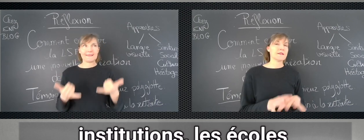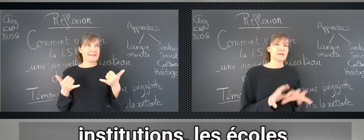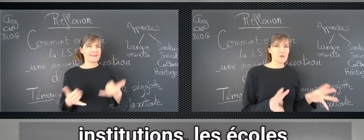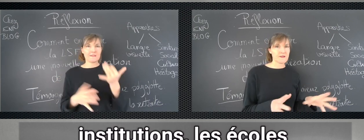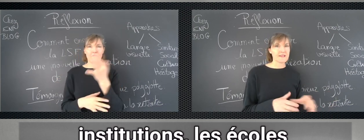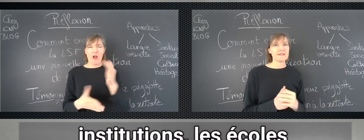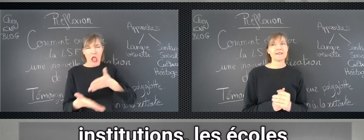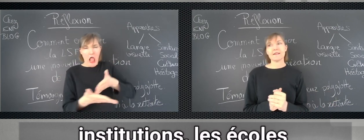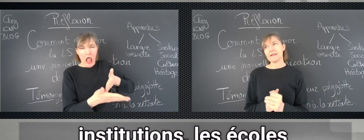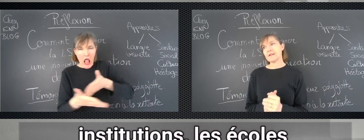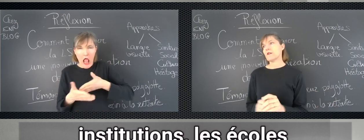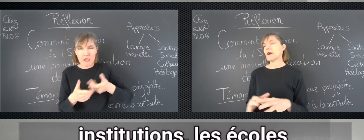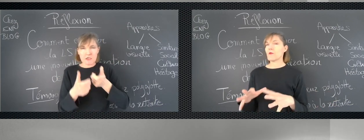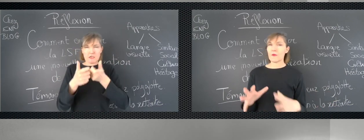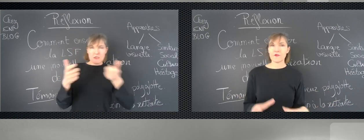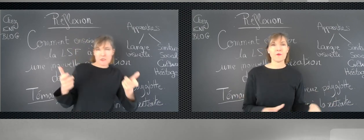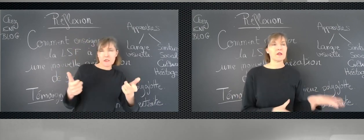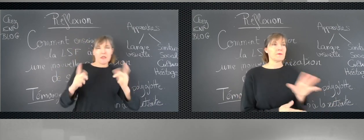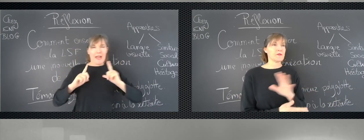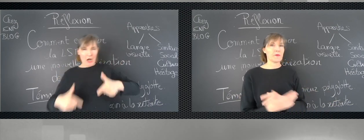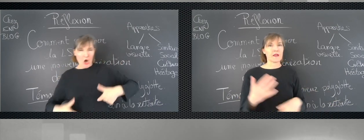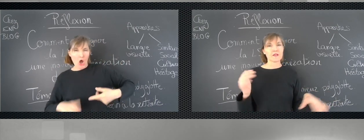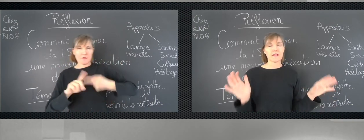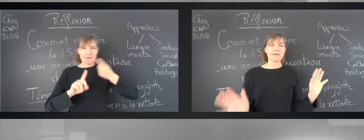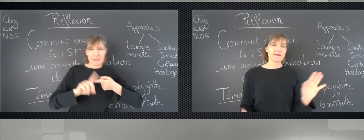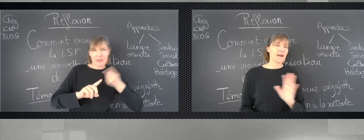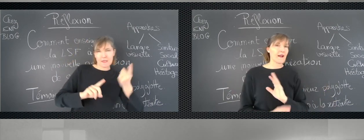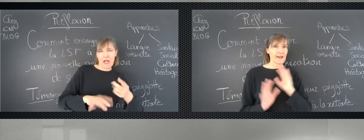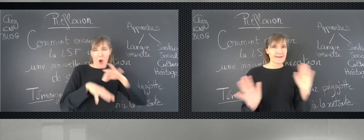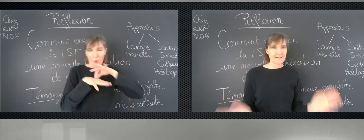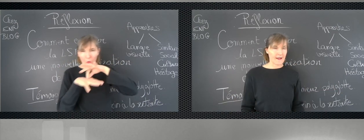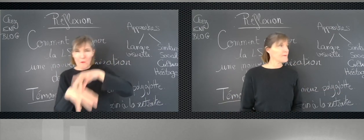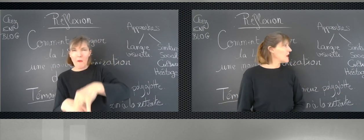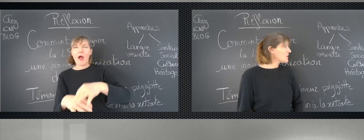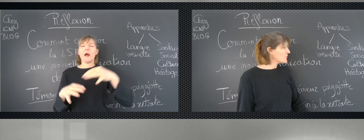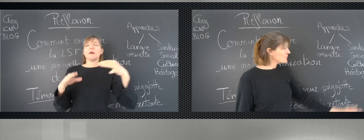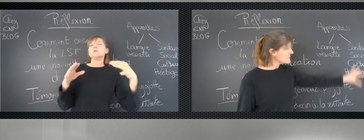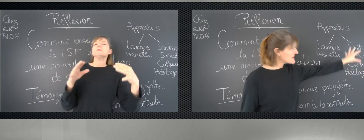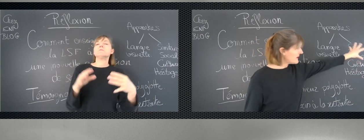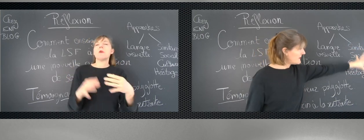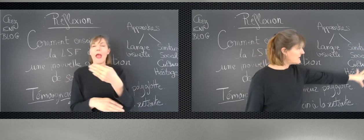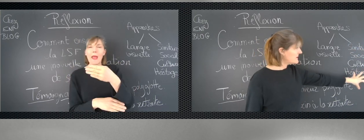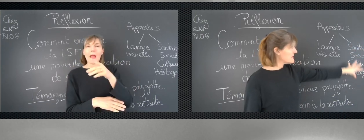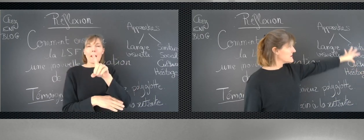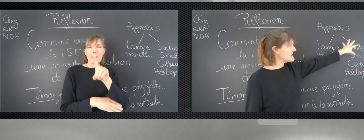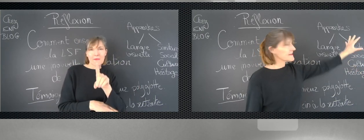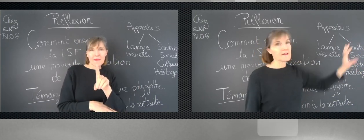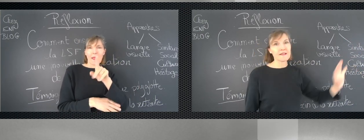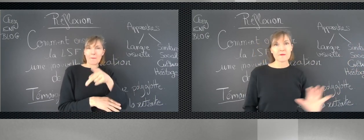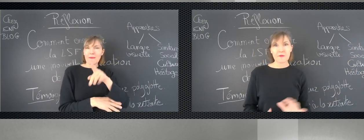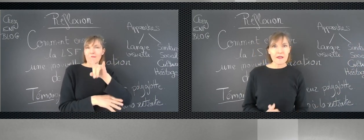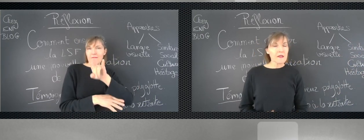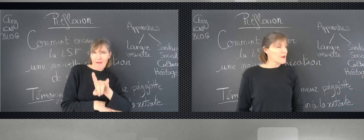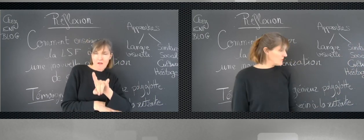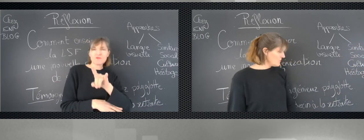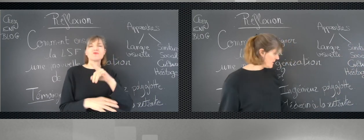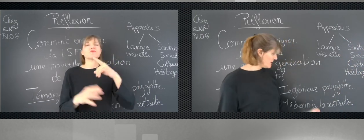écoles spécialisées, l'accompagnement, les MDPH, etc., etc. Donc, tout ça, c'est un aspect où l